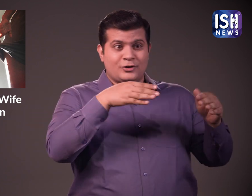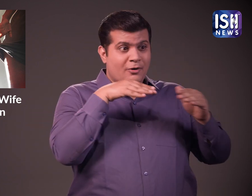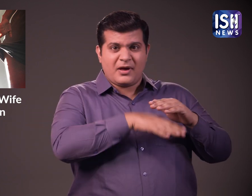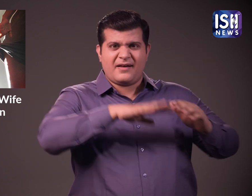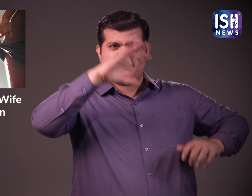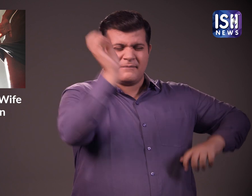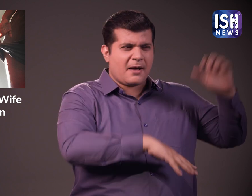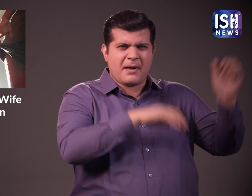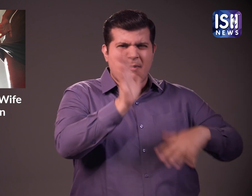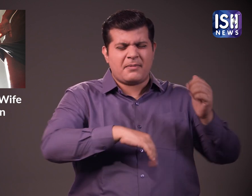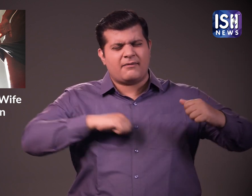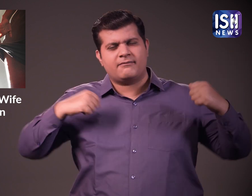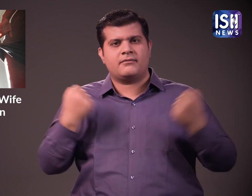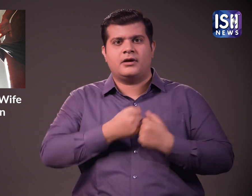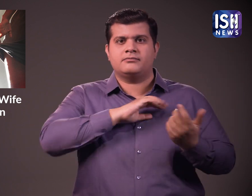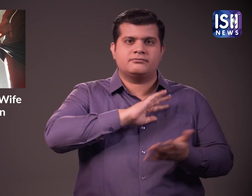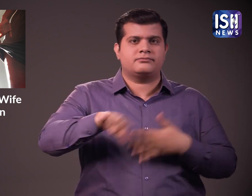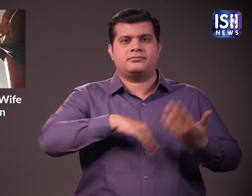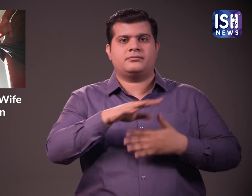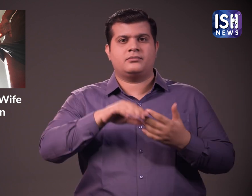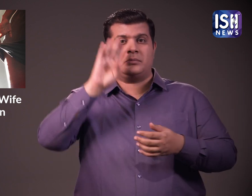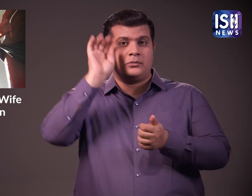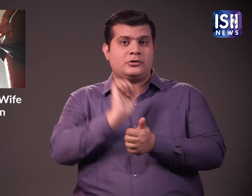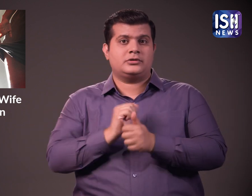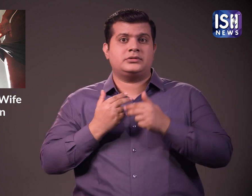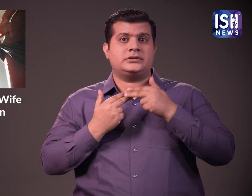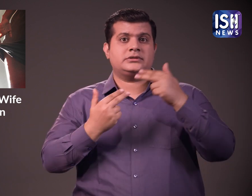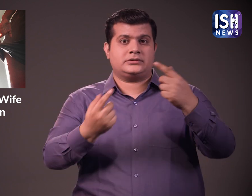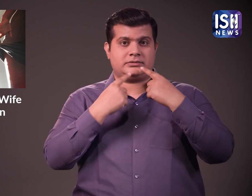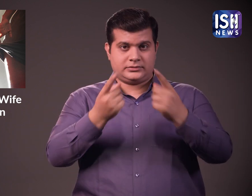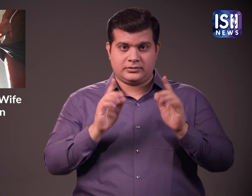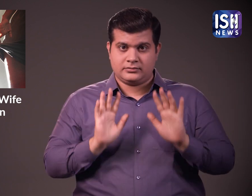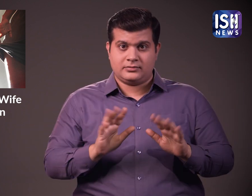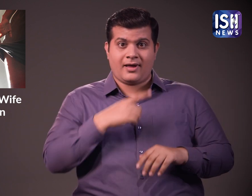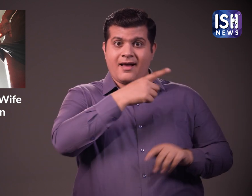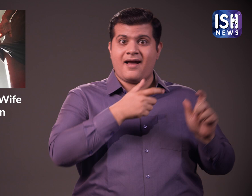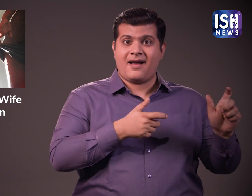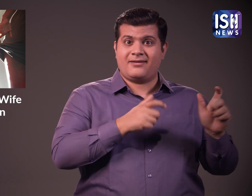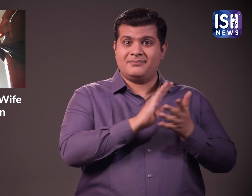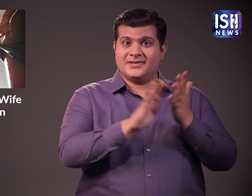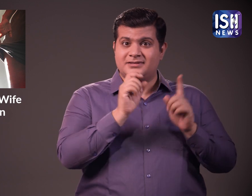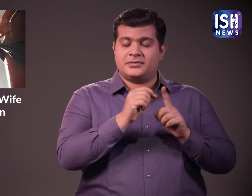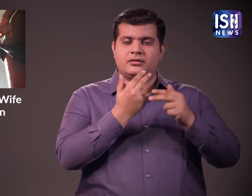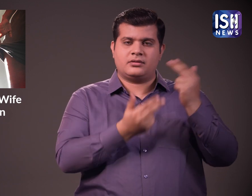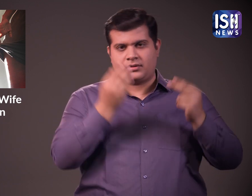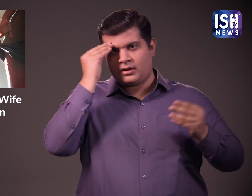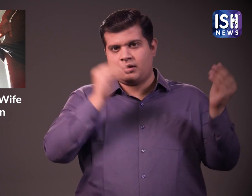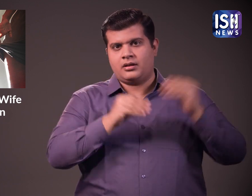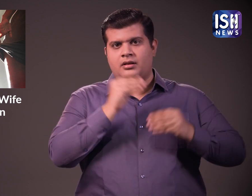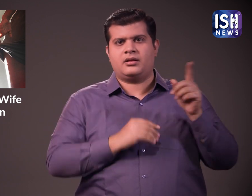में आ गए जिससे एक बड़ी लड़ाई हुई जिसमें दुकान में रखा सामान बाहर फेक दिया गया पुलिस ने कहा है कि